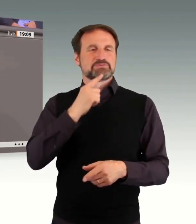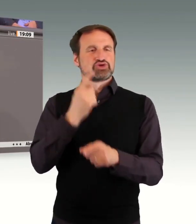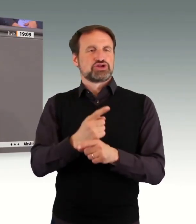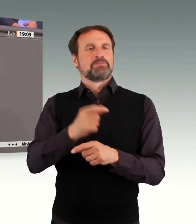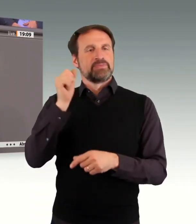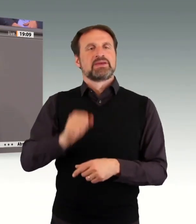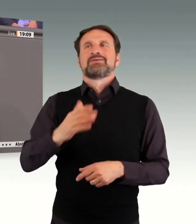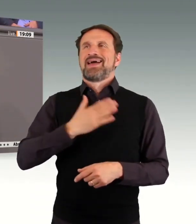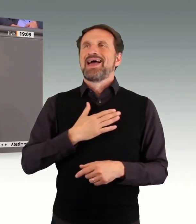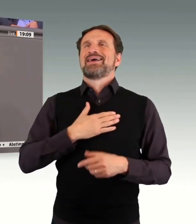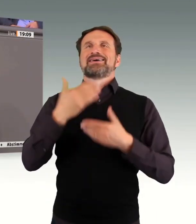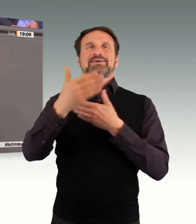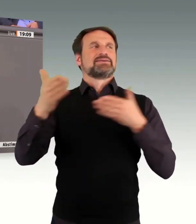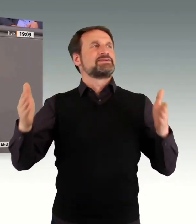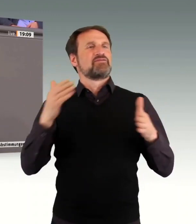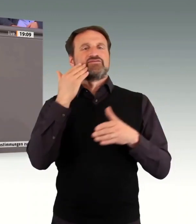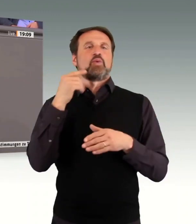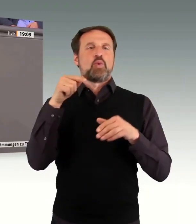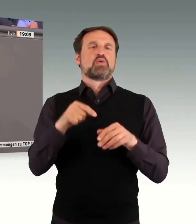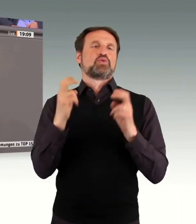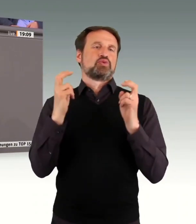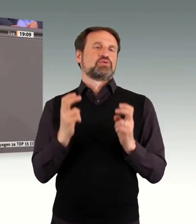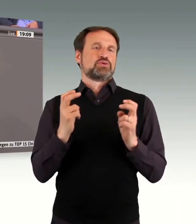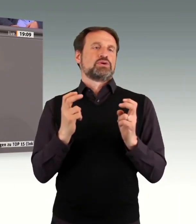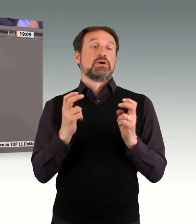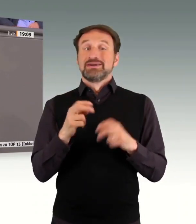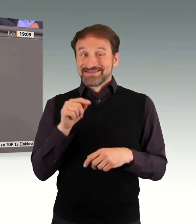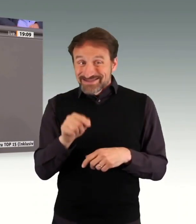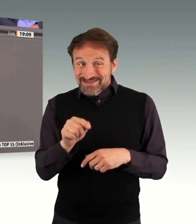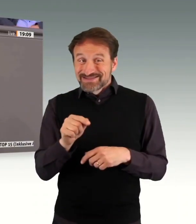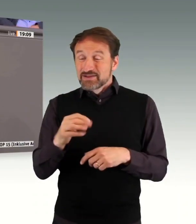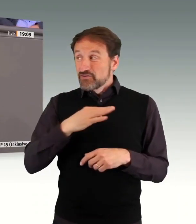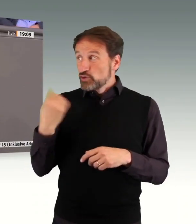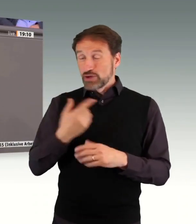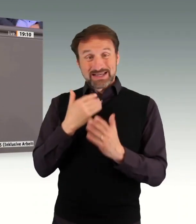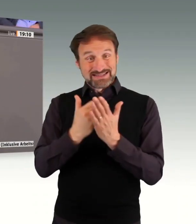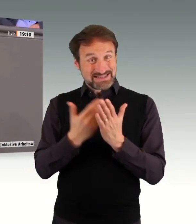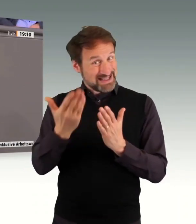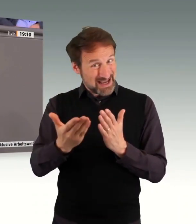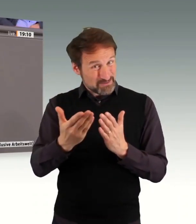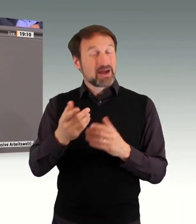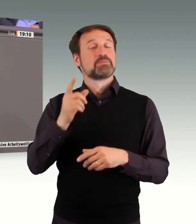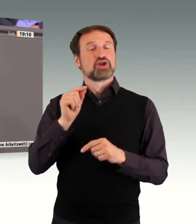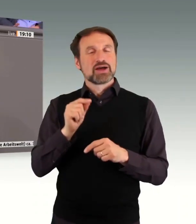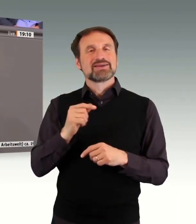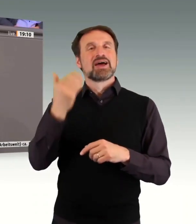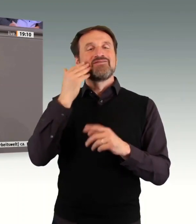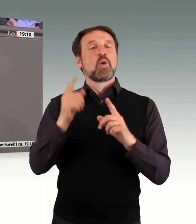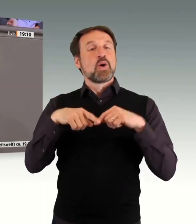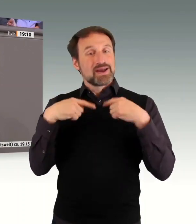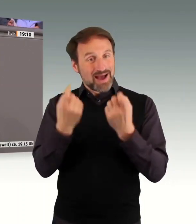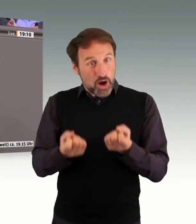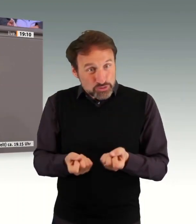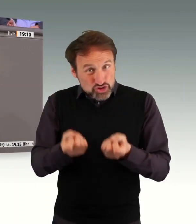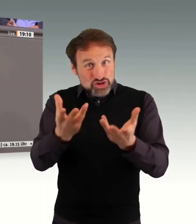Gesetzgeber, Wohnraum schaffen ohne Barrieren. Das gilt für Neubauten genauso wie bei den Bestandsanierungen.